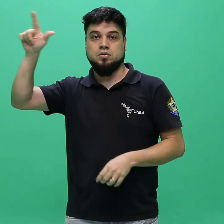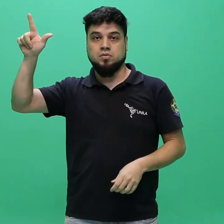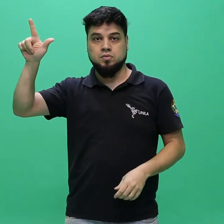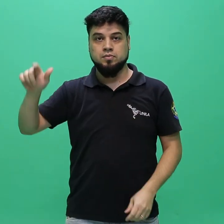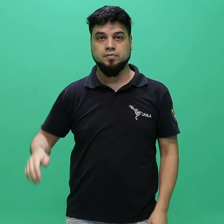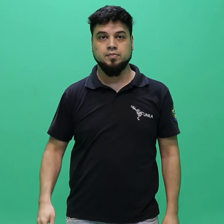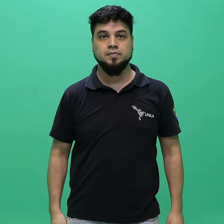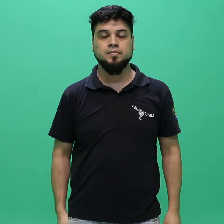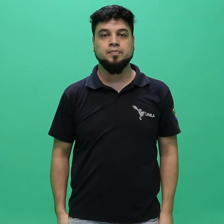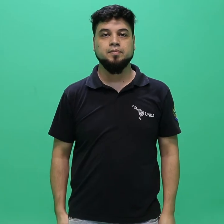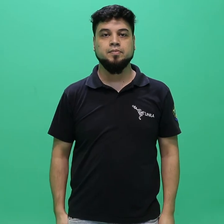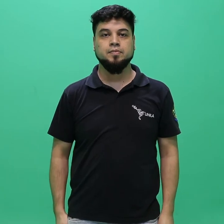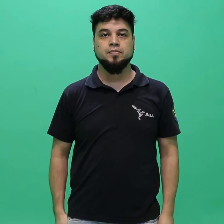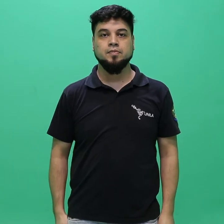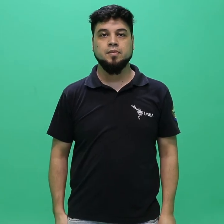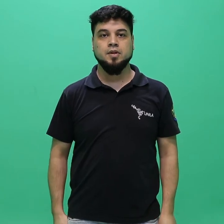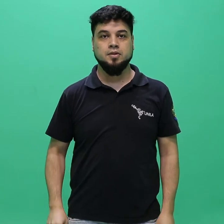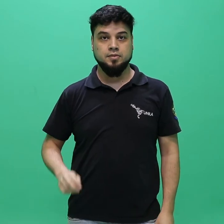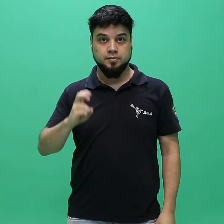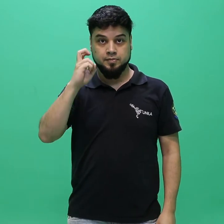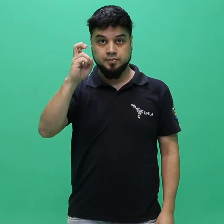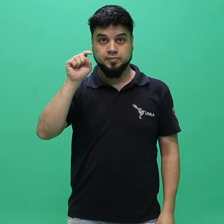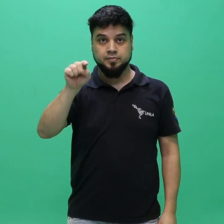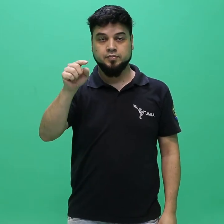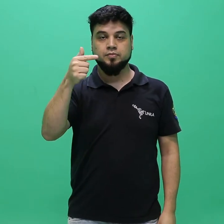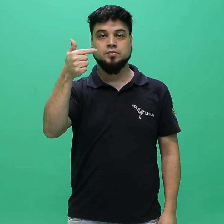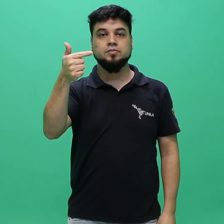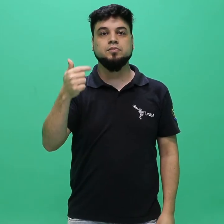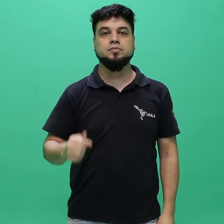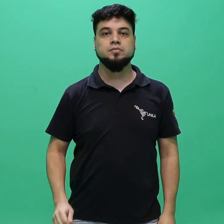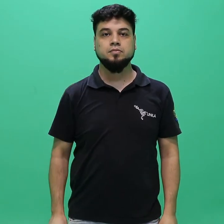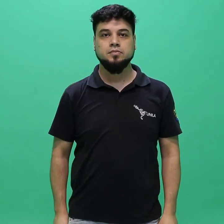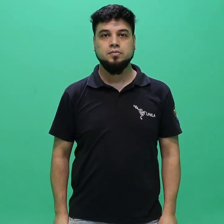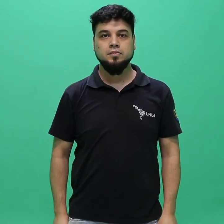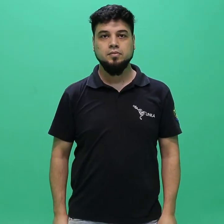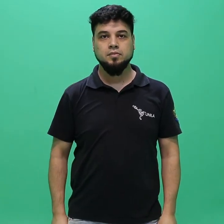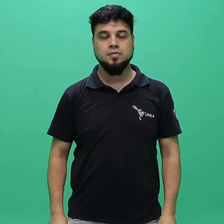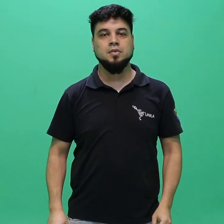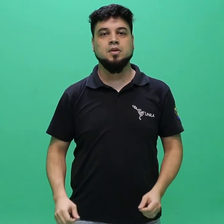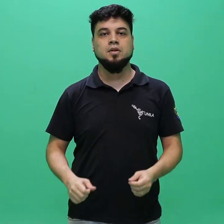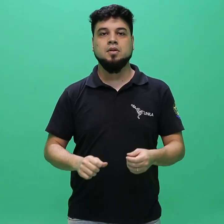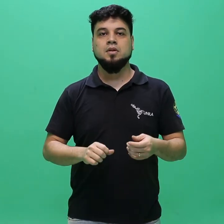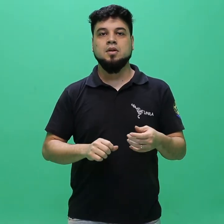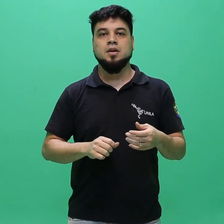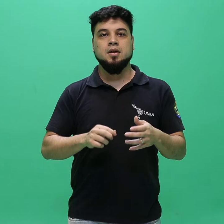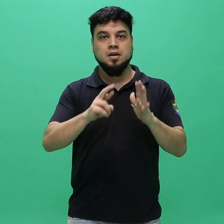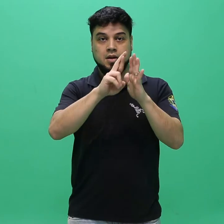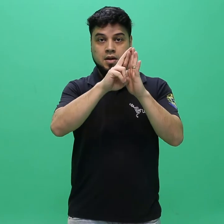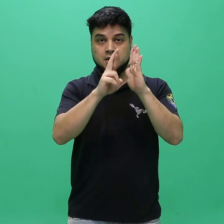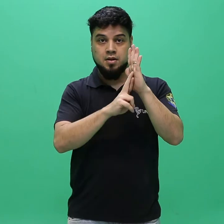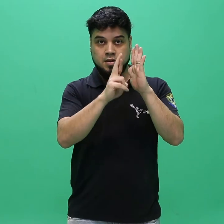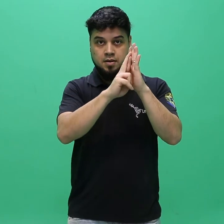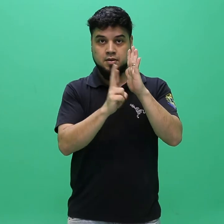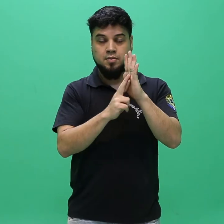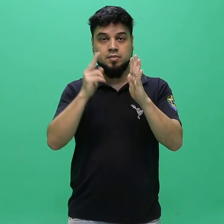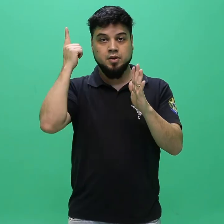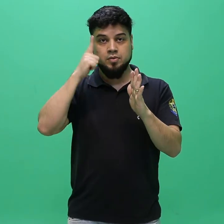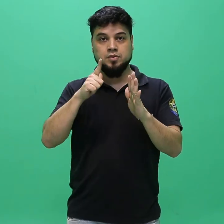sua instituição de origem. 5.2. Dos critérios para a candidatura à